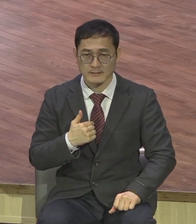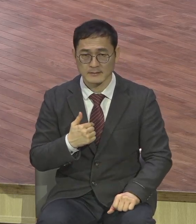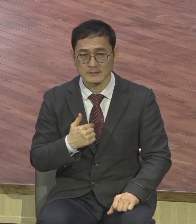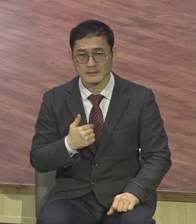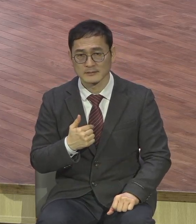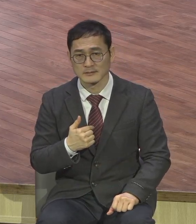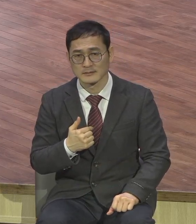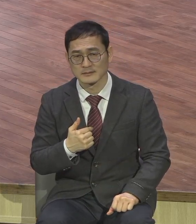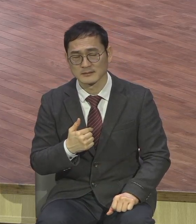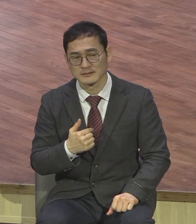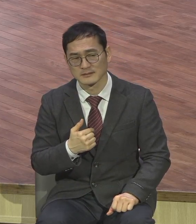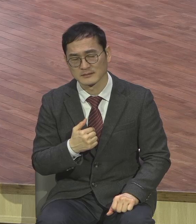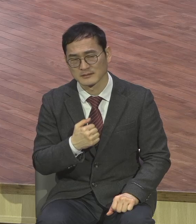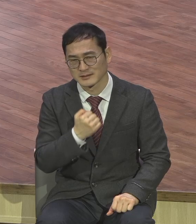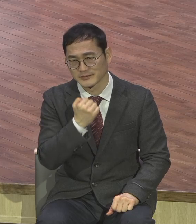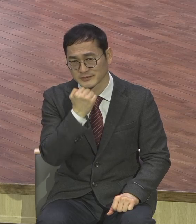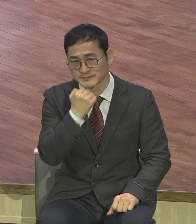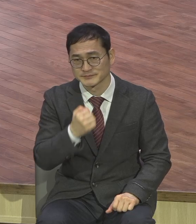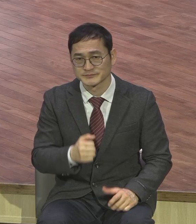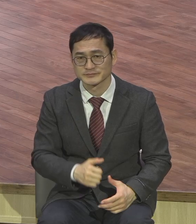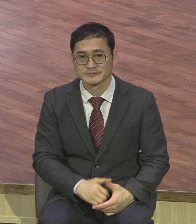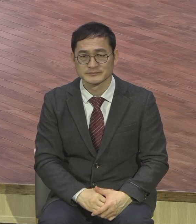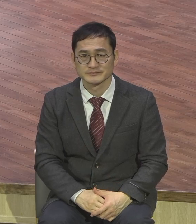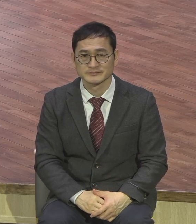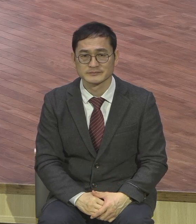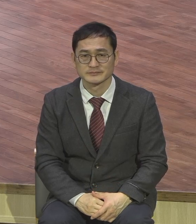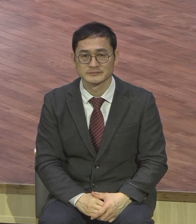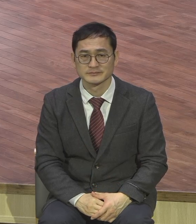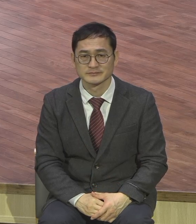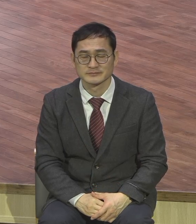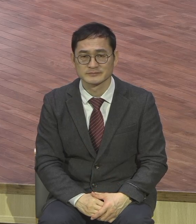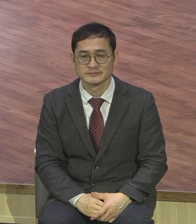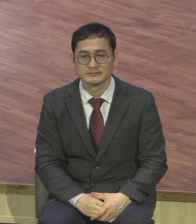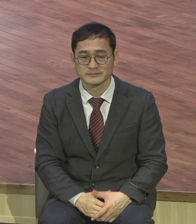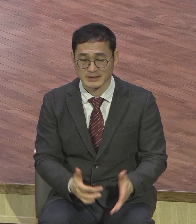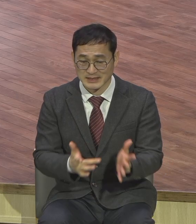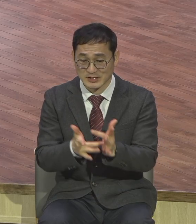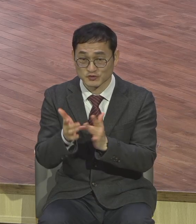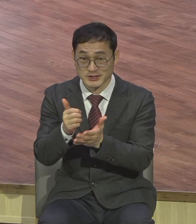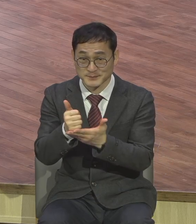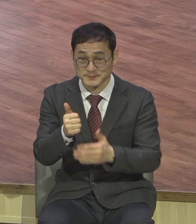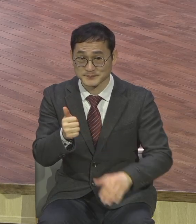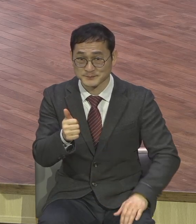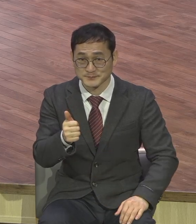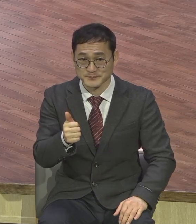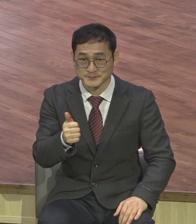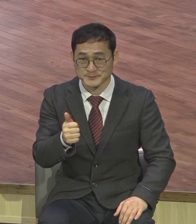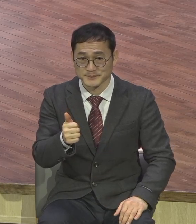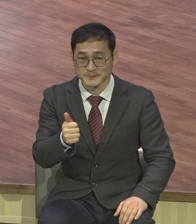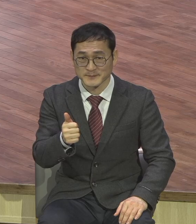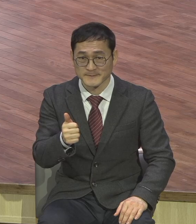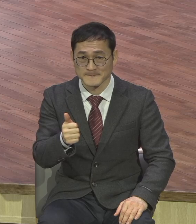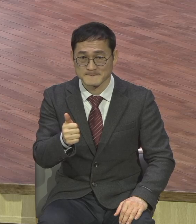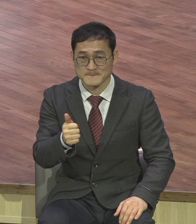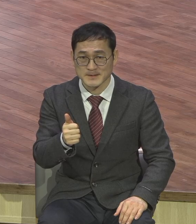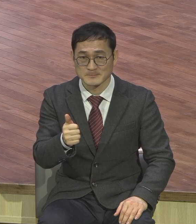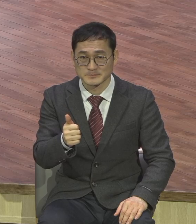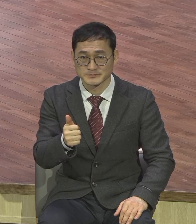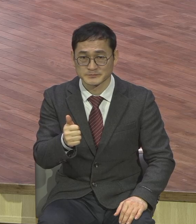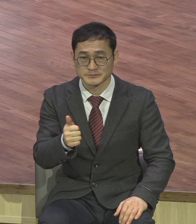갈릴리에 연약한 무식한 이 사람들을 세워놓고 예수님이 모든 저속으로 땅 끝까지 만민에게 아시겠어요